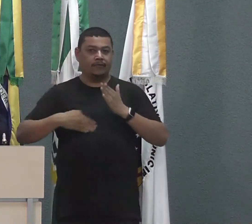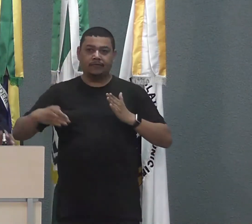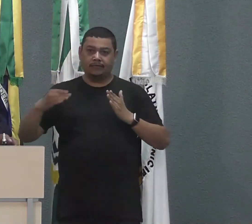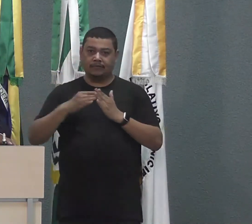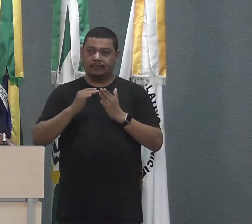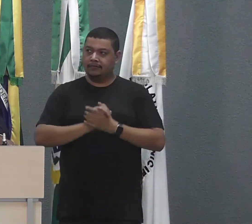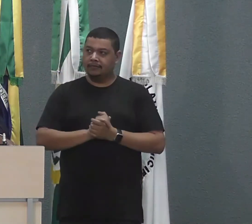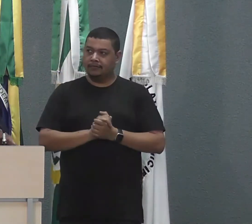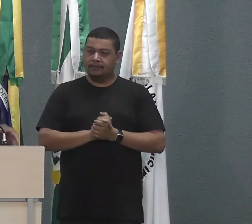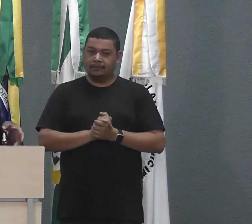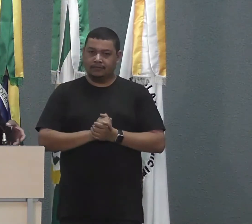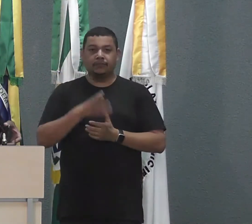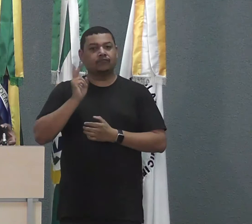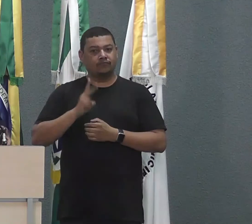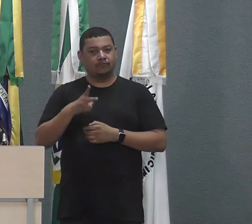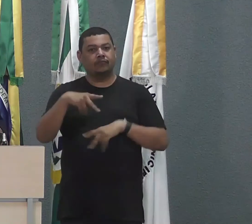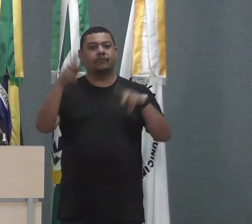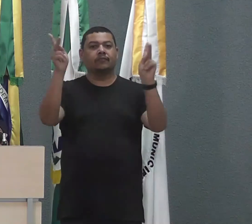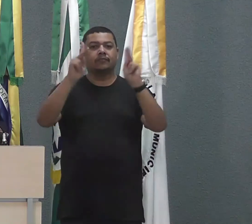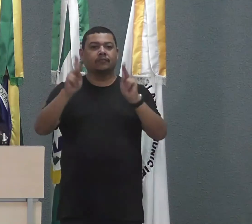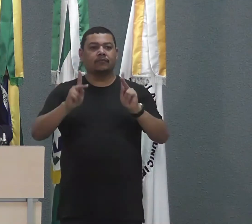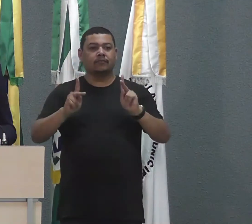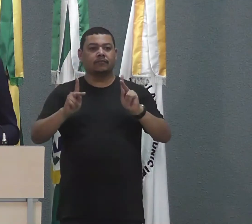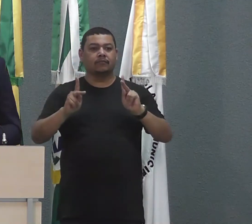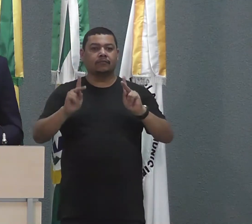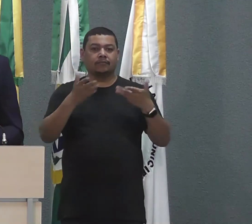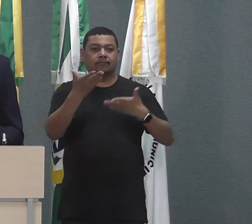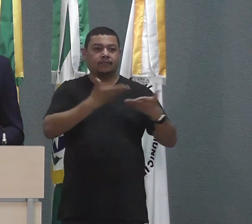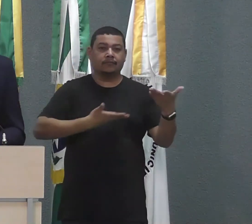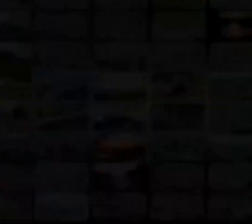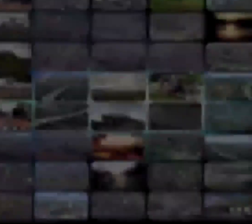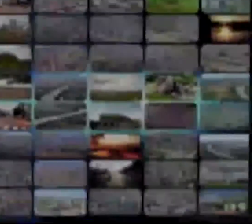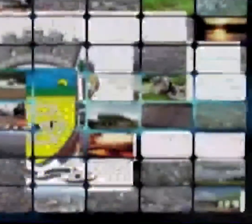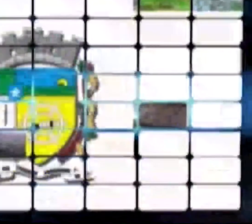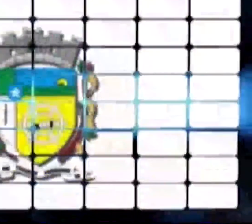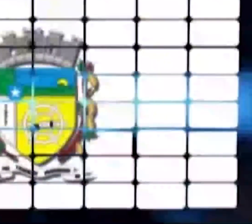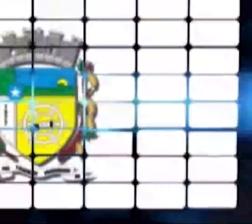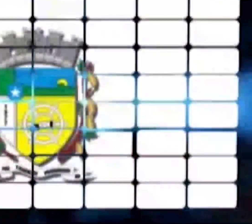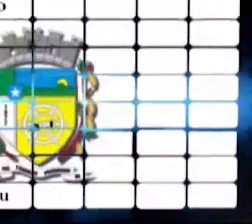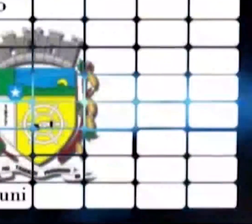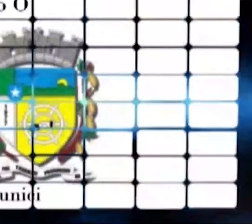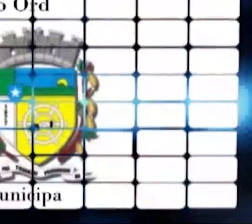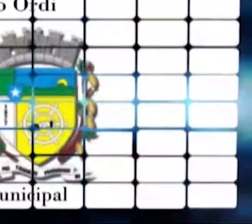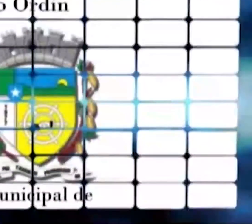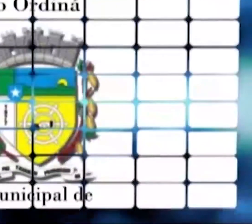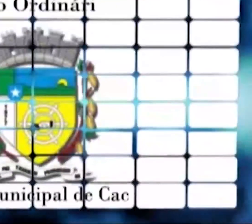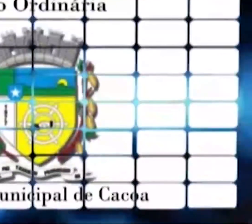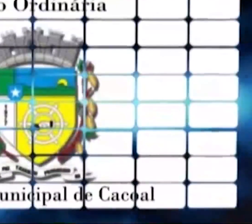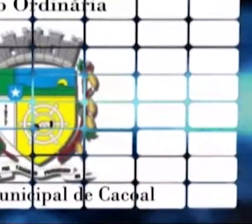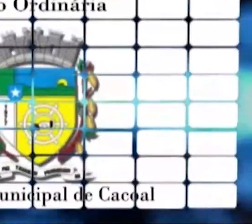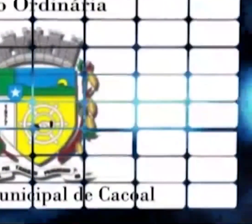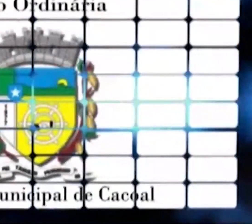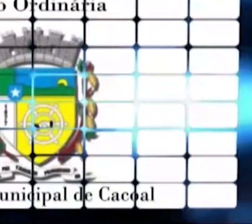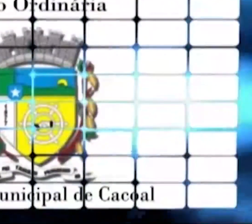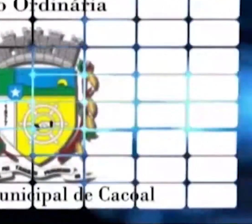que sigamos em paz, em harmonia com todos nós. tchau, tchau. Tchau, tchau, tchau. Obrigado.